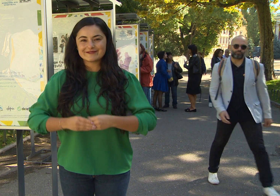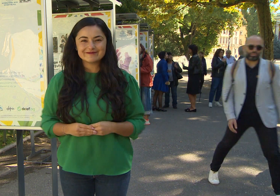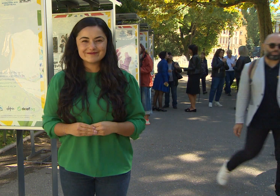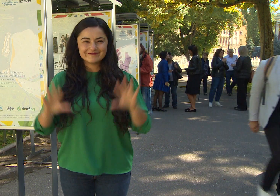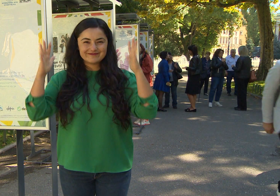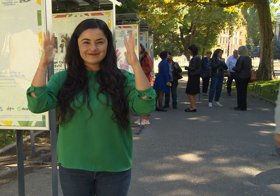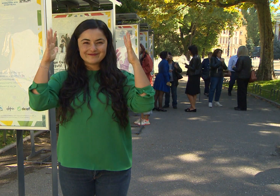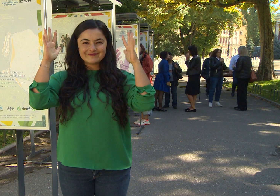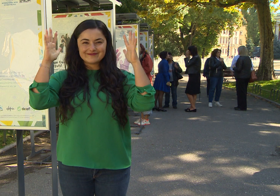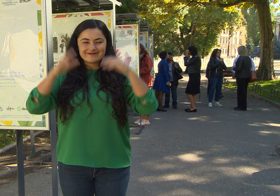по света.